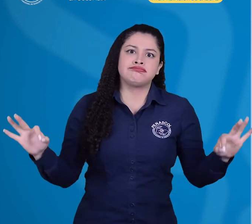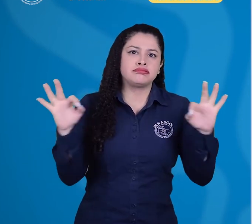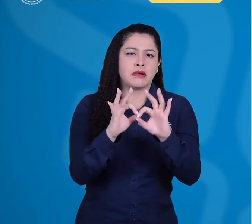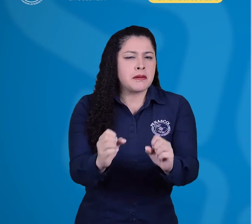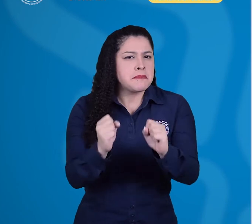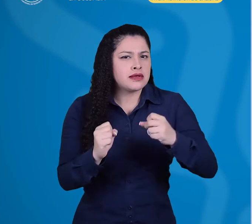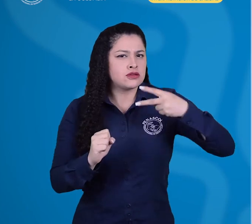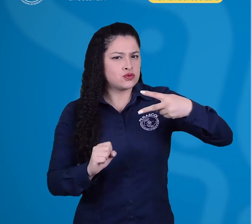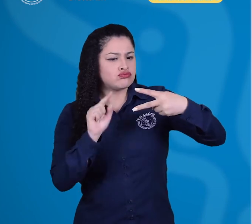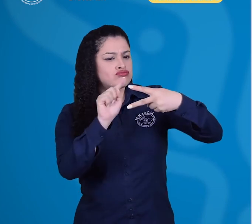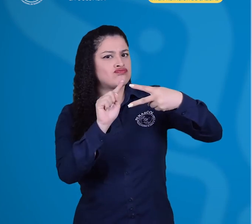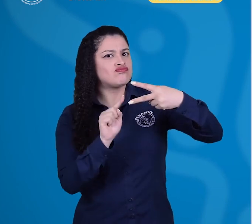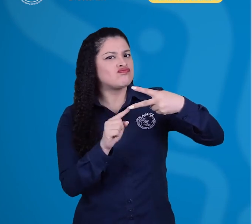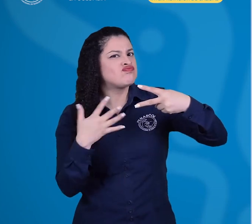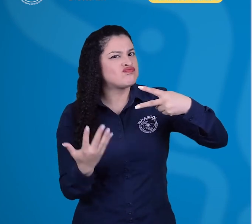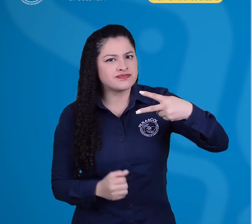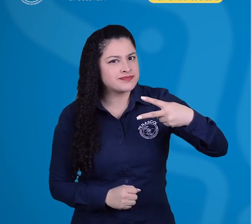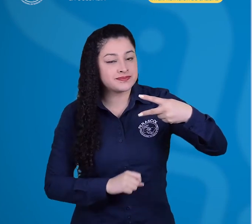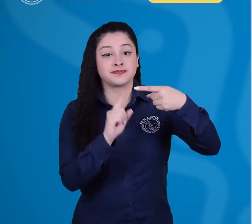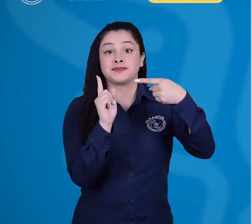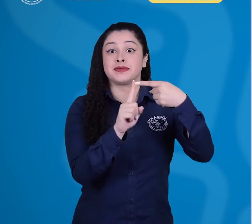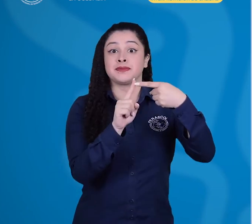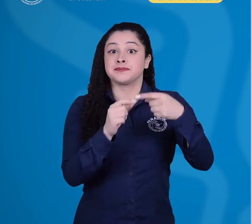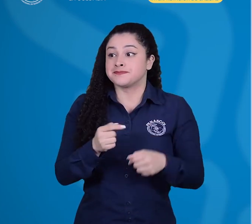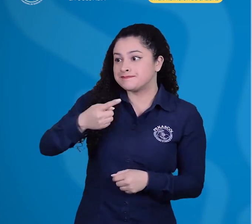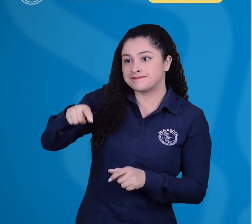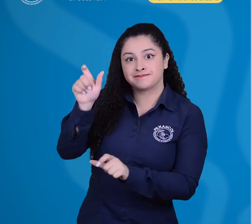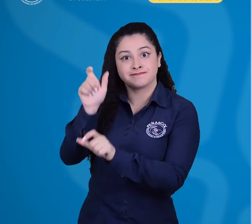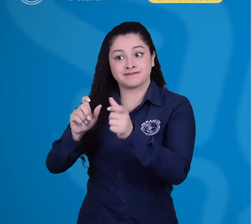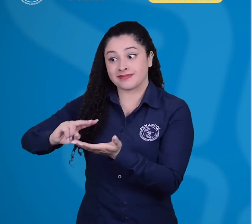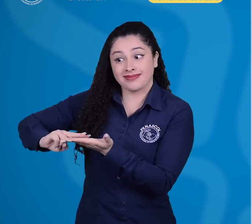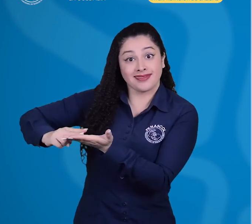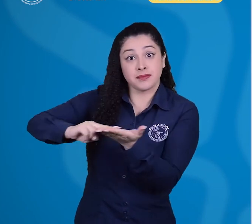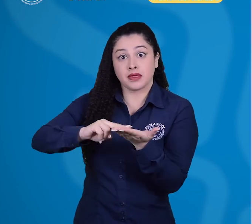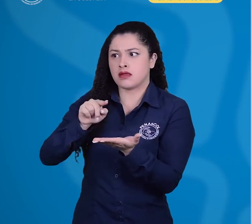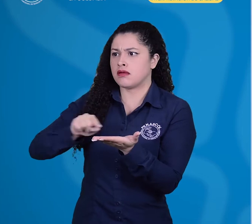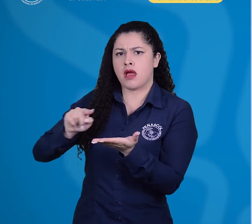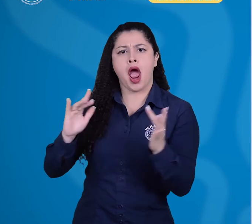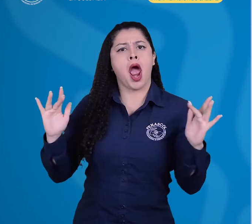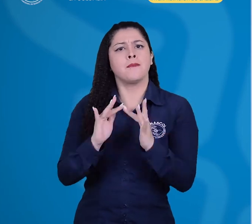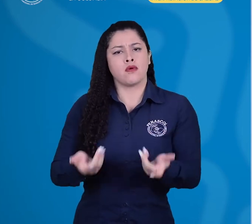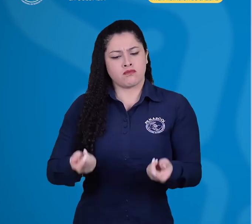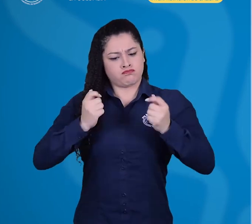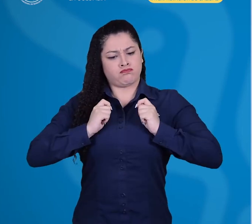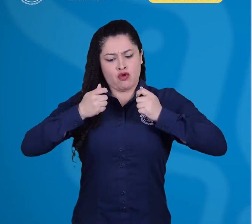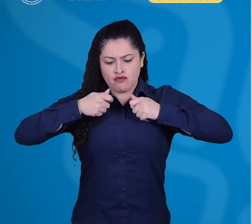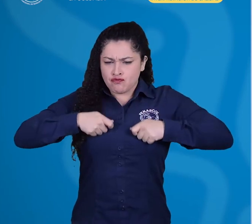del servicio de interpretación a lengua de señas colombiana español. Primero, el rol y o las funciones de los